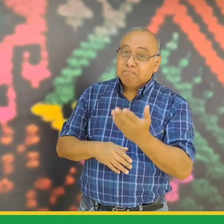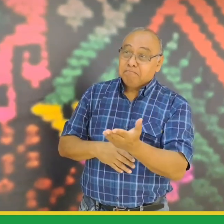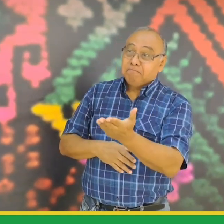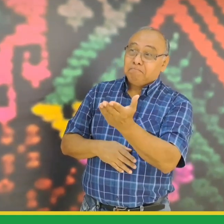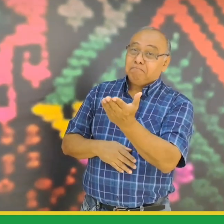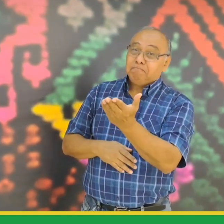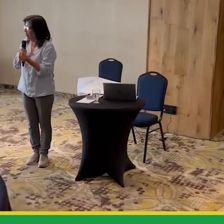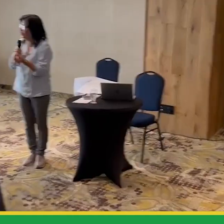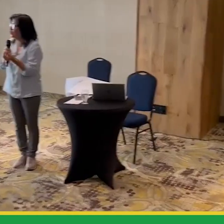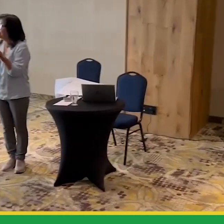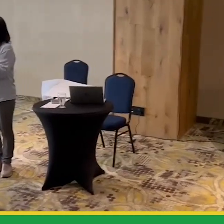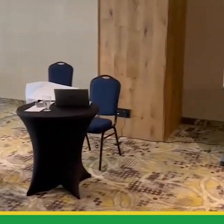a continuación